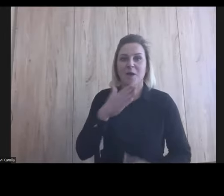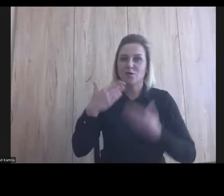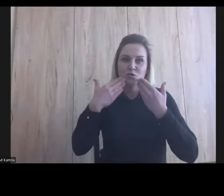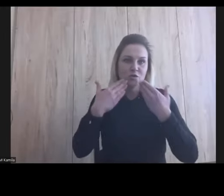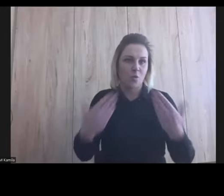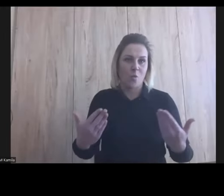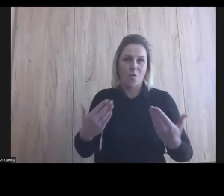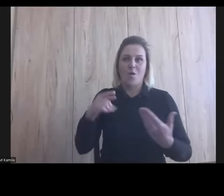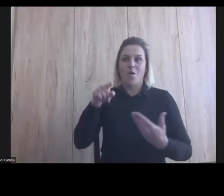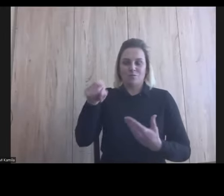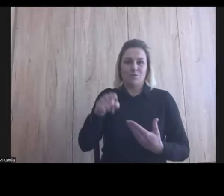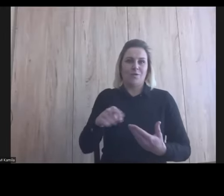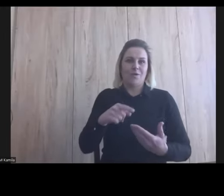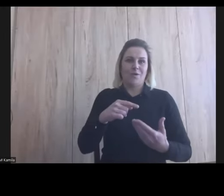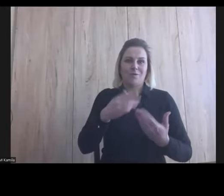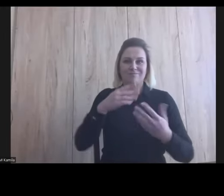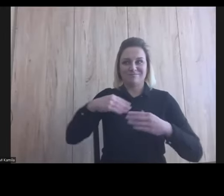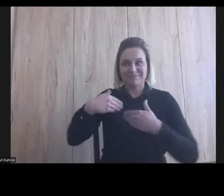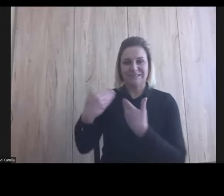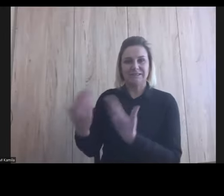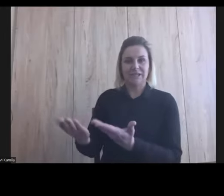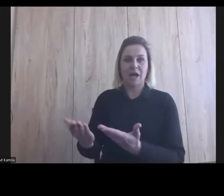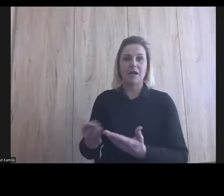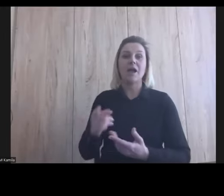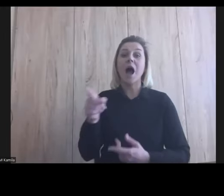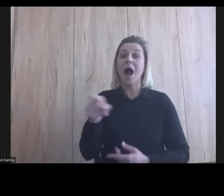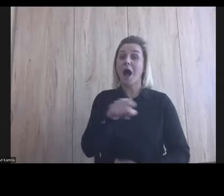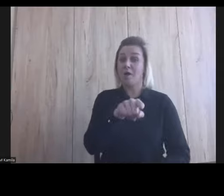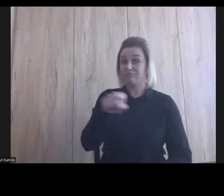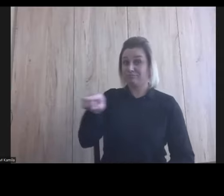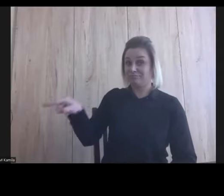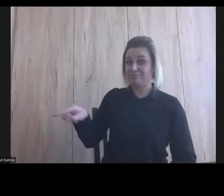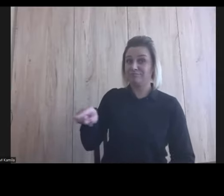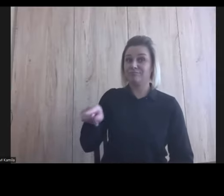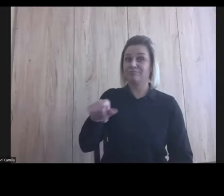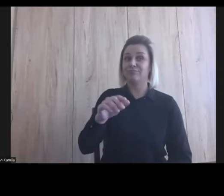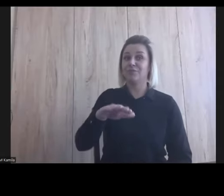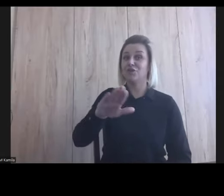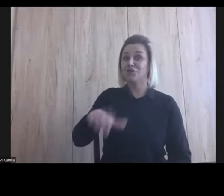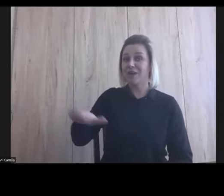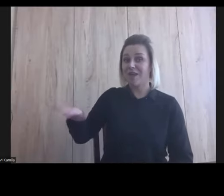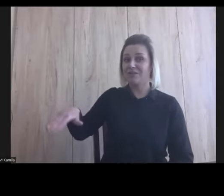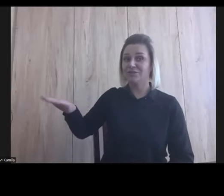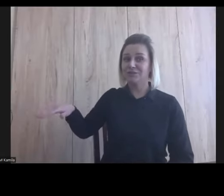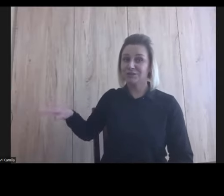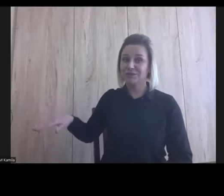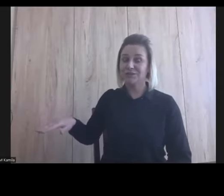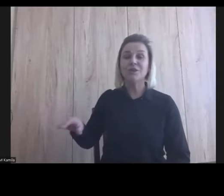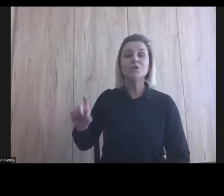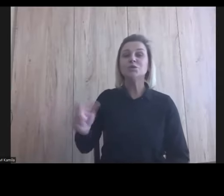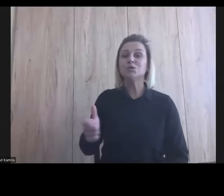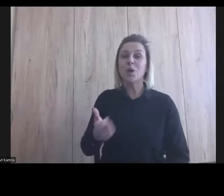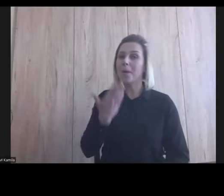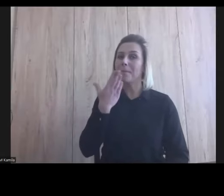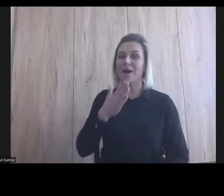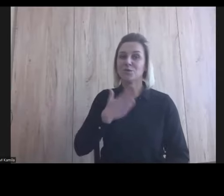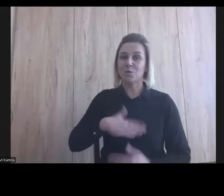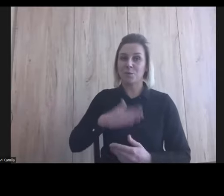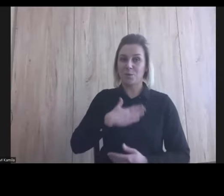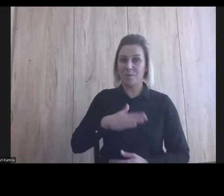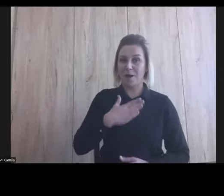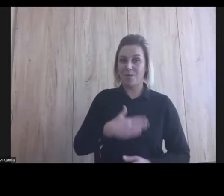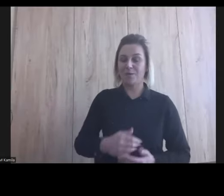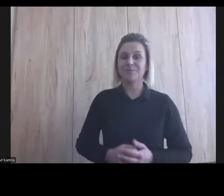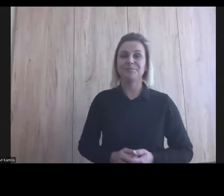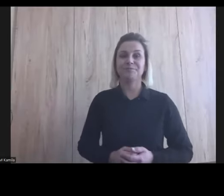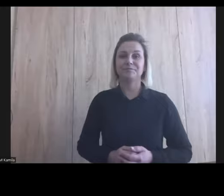narzędzie. A jeżeli chodzi o same dzieci, to co im się bardzo podobało? No właśnie